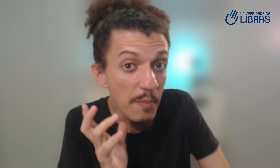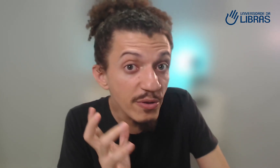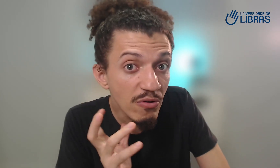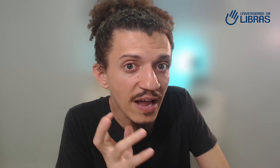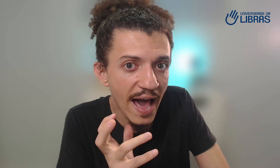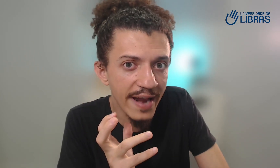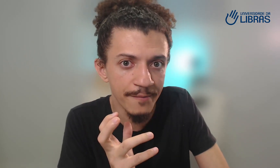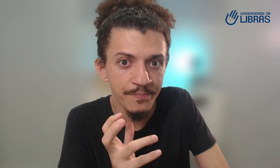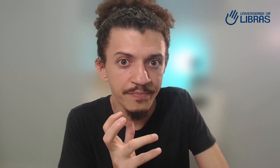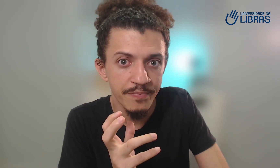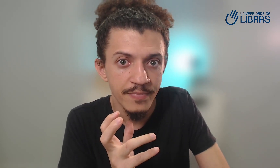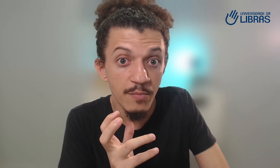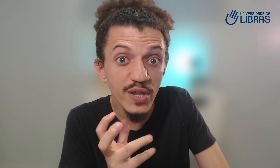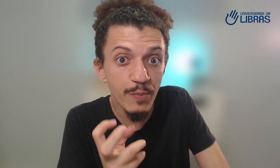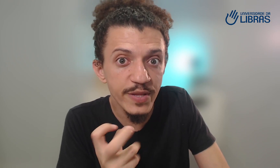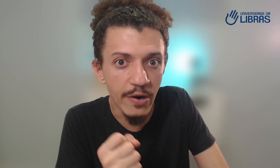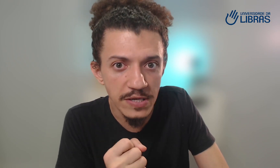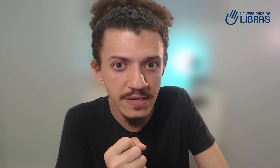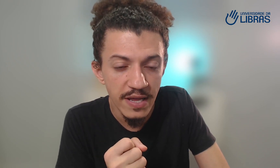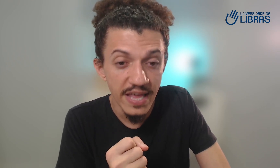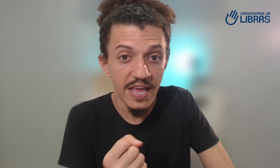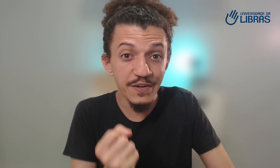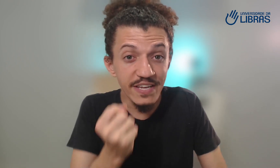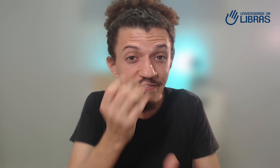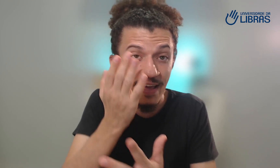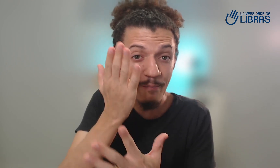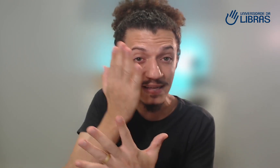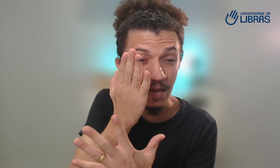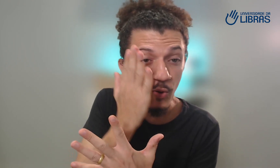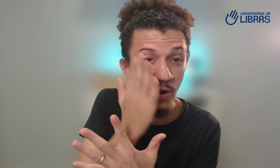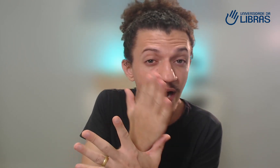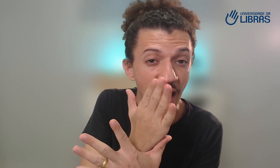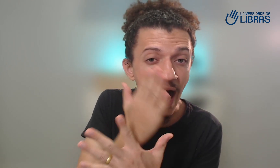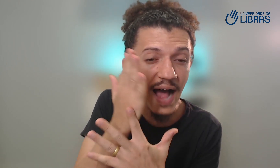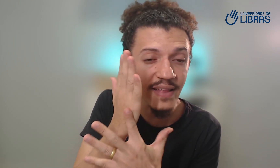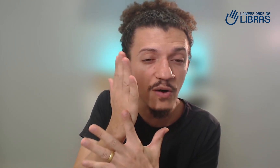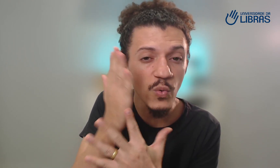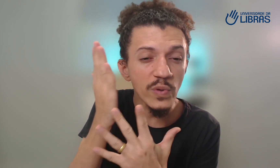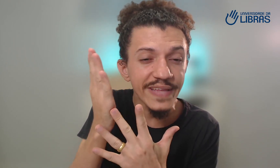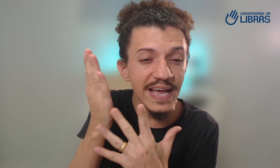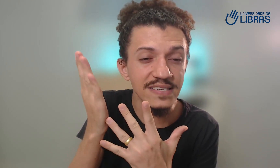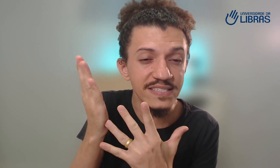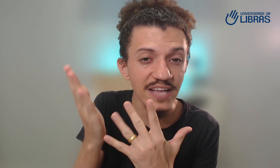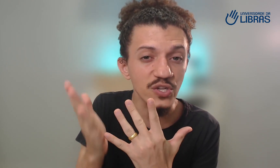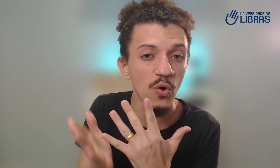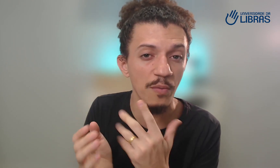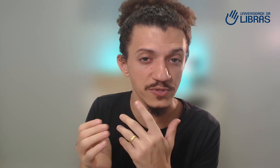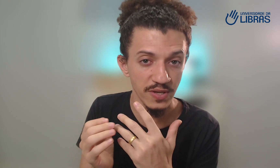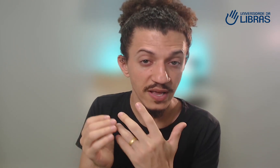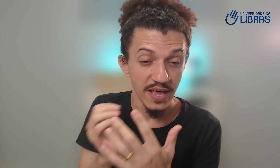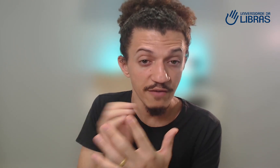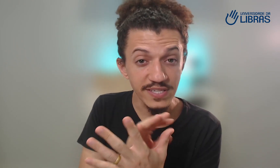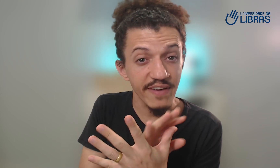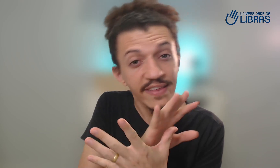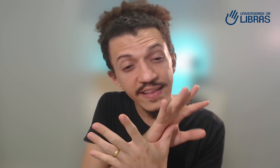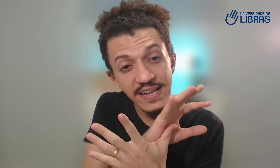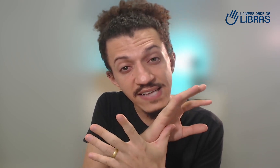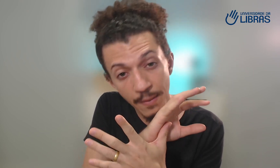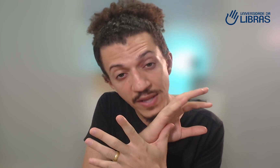muito clara muito poderosa e você vai passar por cada um desses sete gomos você vai entender exatamente